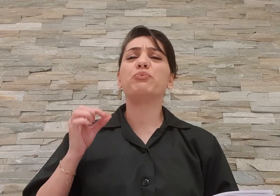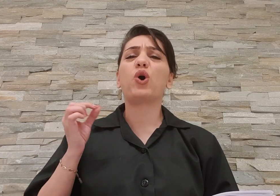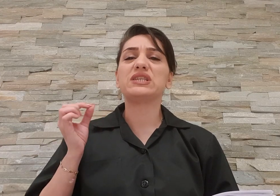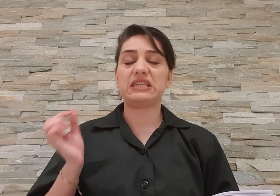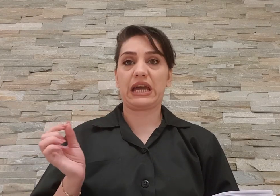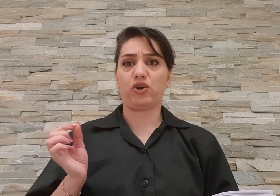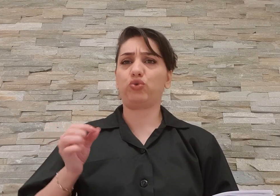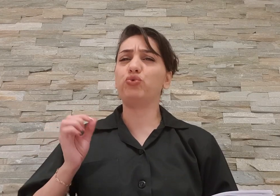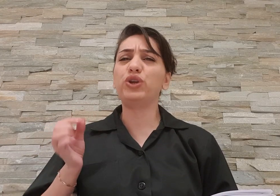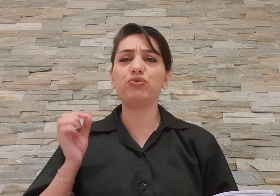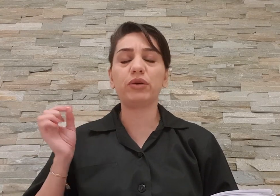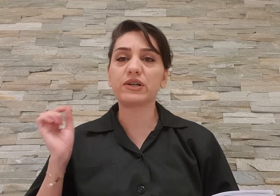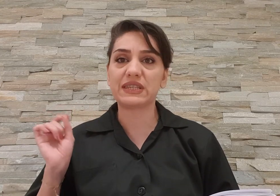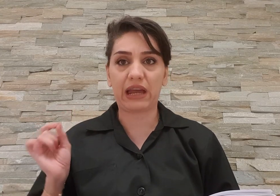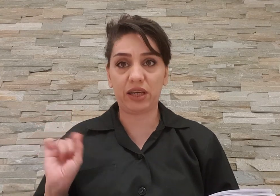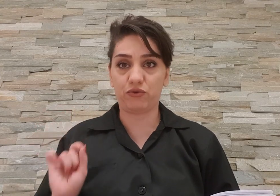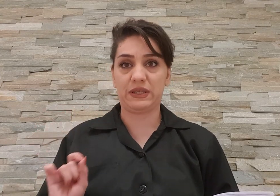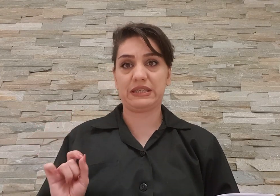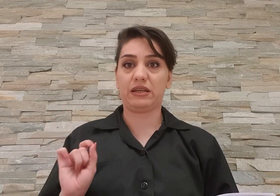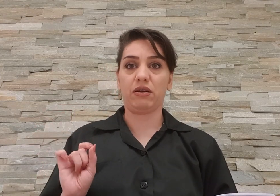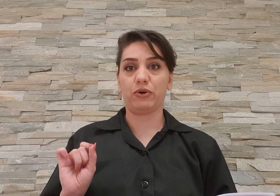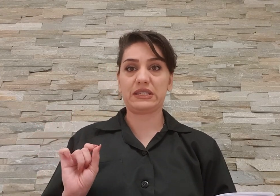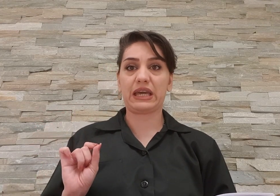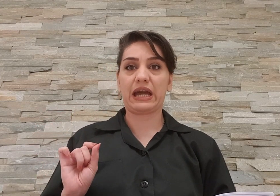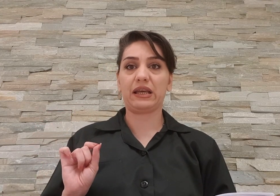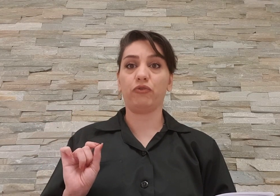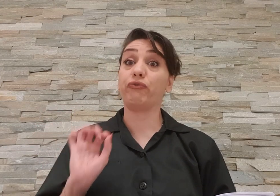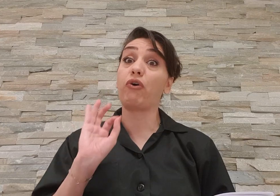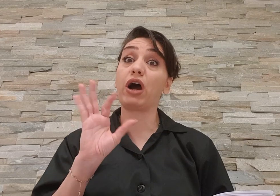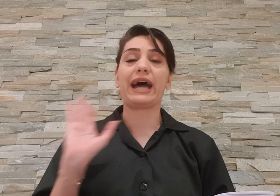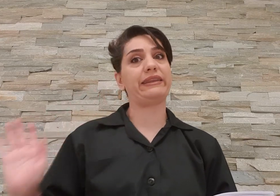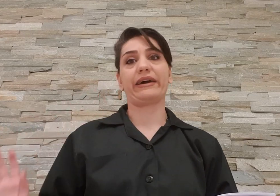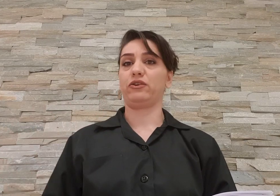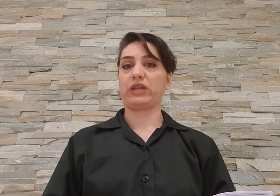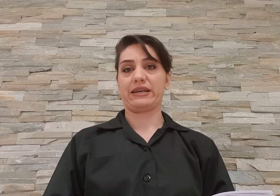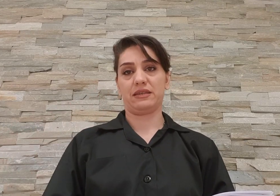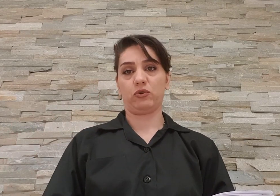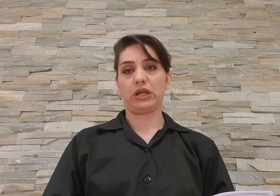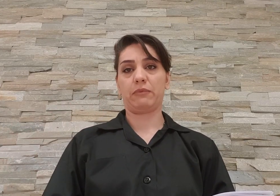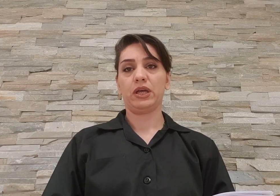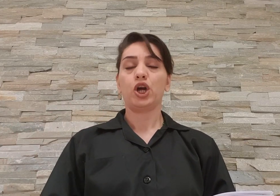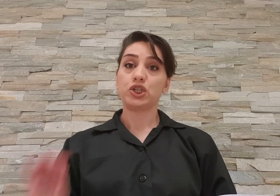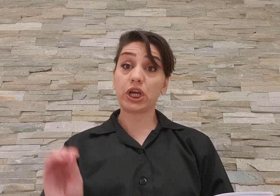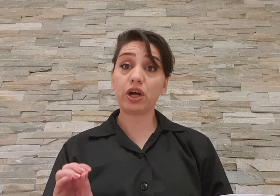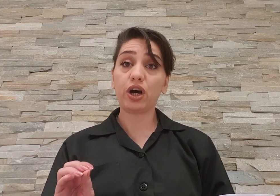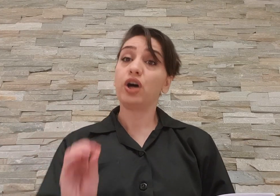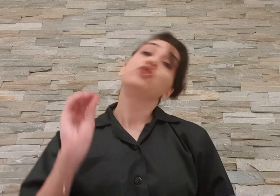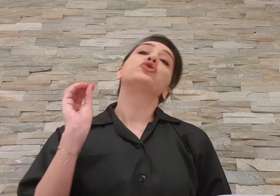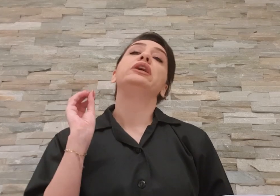بازیگره دونه دونه بازیگره هایی که تو این سریال بازی کردن و واقعا تبدیل رو تحصیل میکنن چرا؟ چون